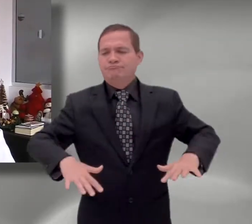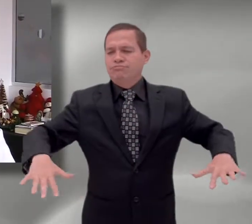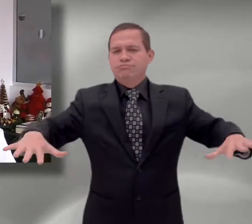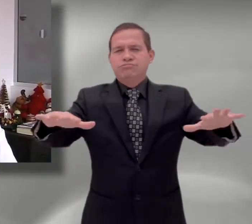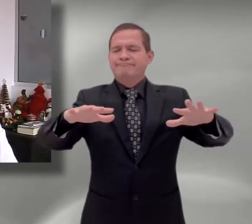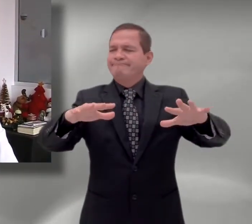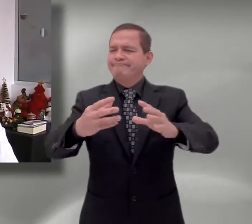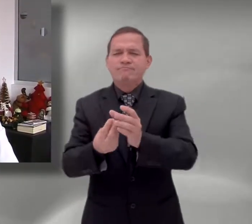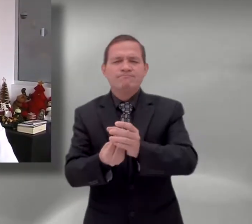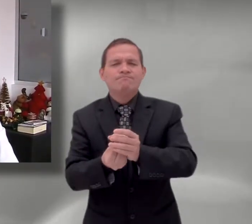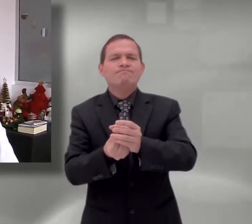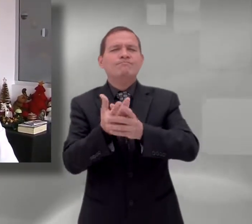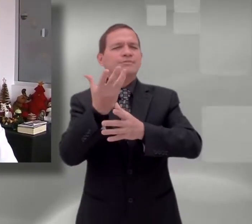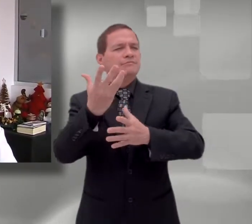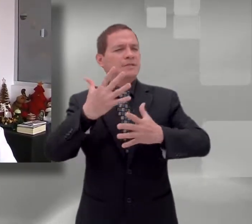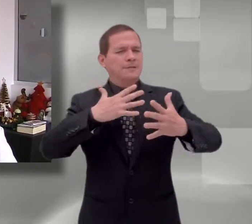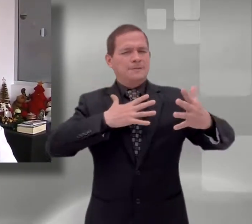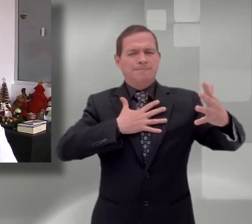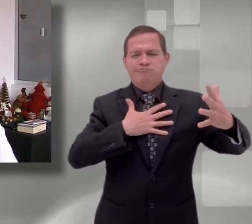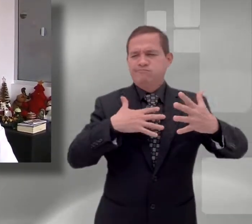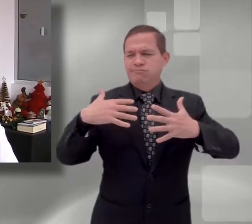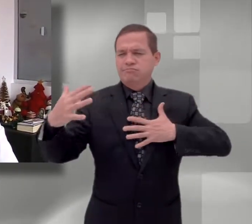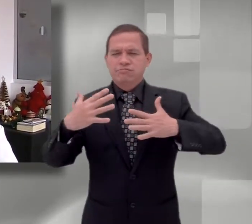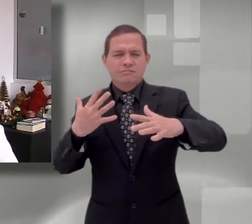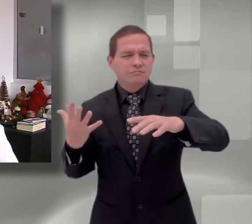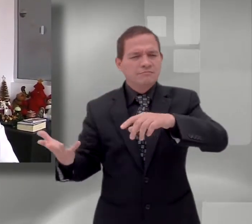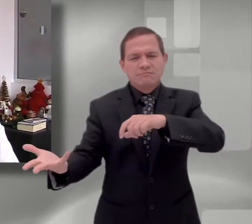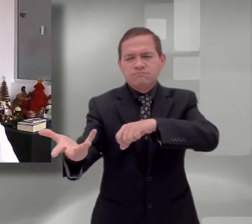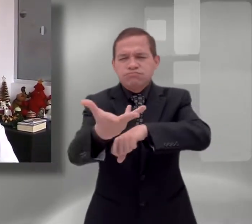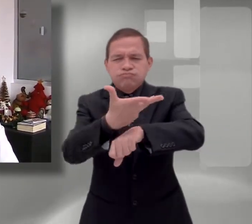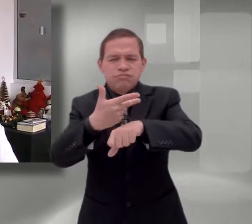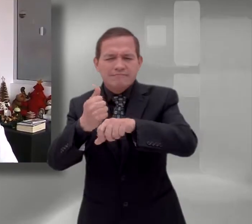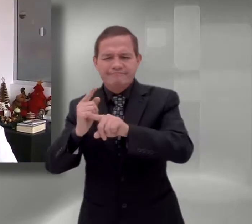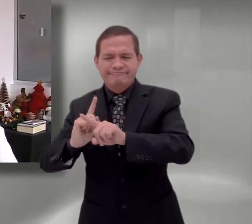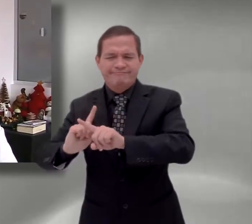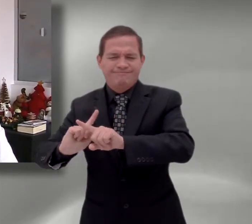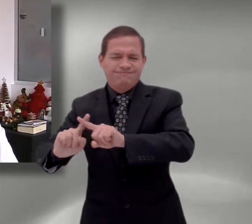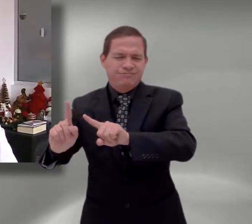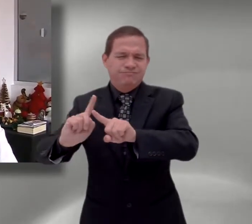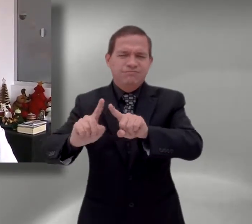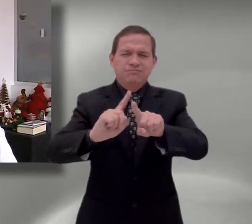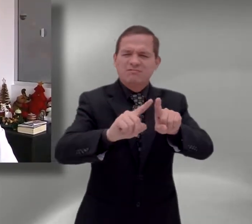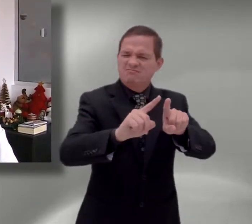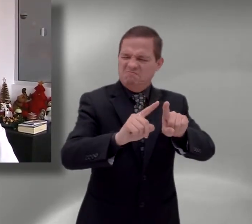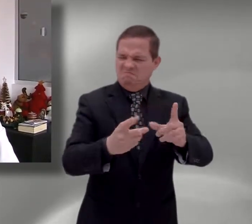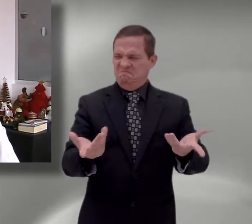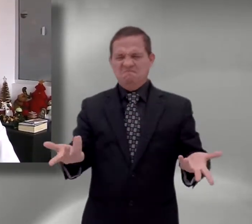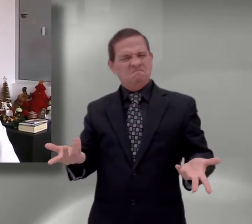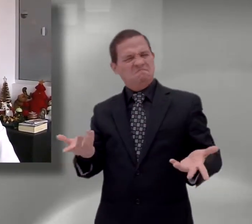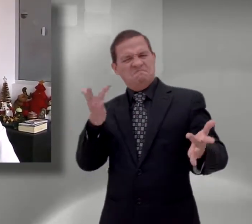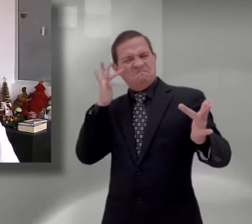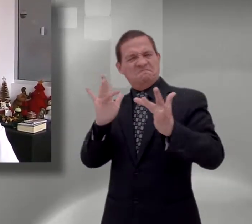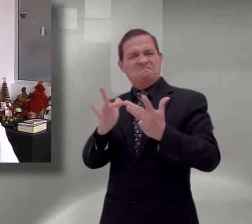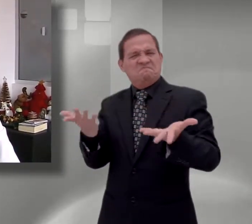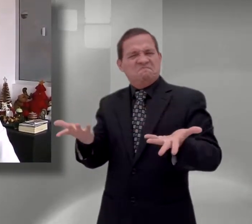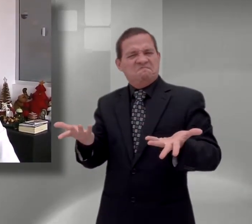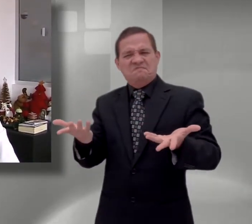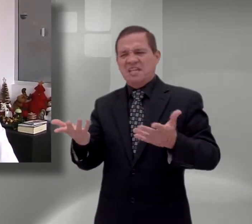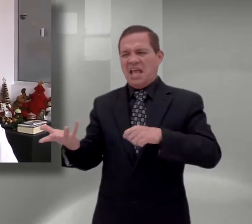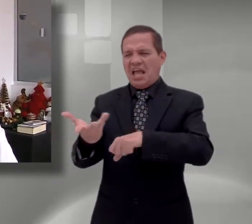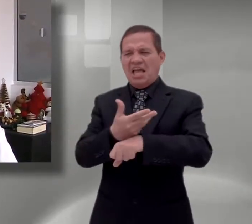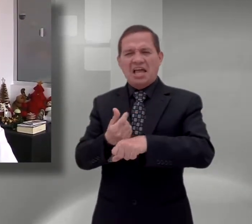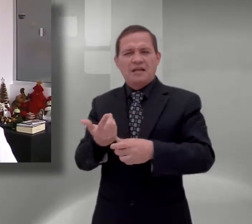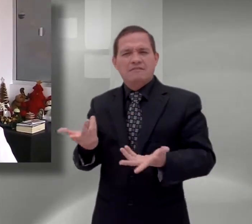circulación de obras artísticas. ¿Qué tiene que ver el arte con todo esto? ¿Qué tiene que ver la expresión? Pues son escenarios que le